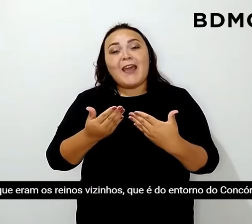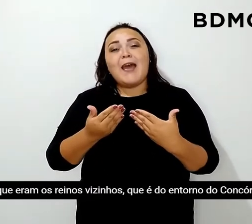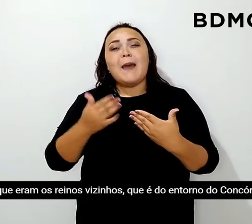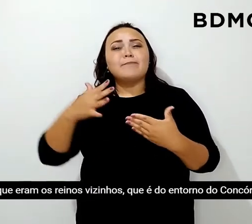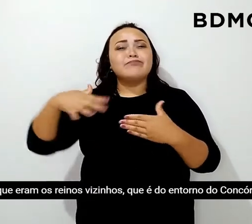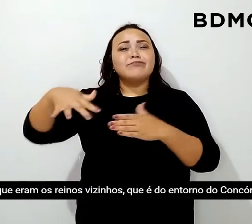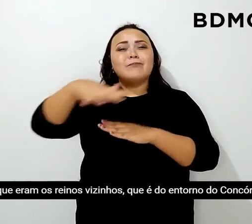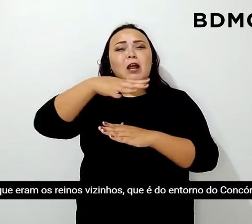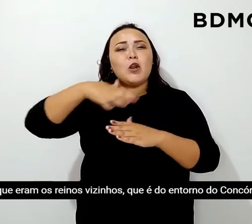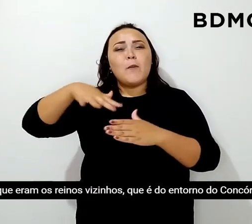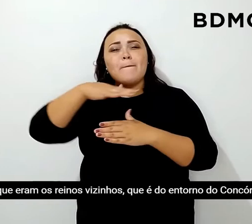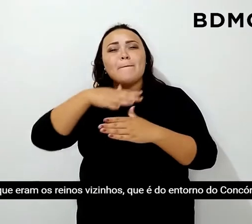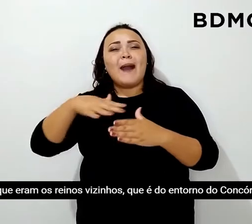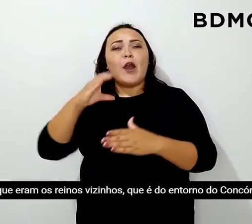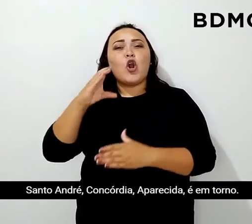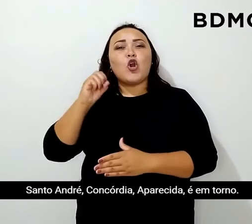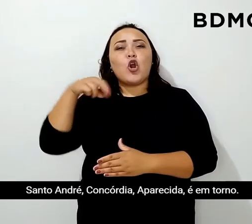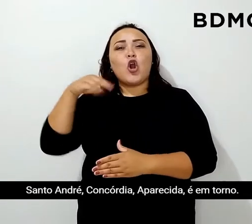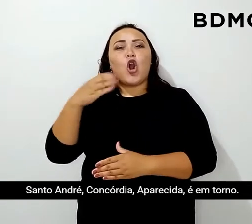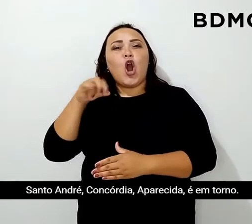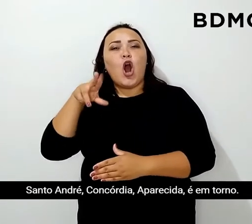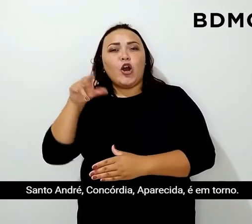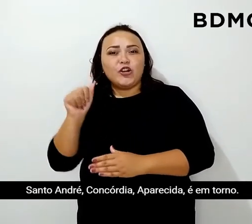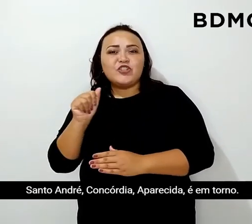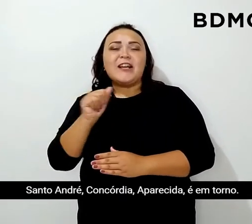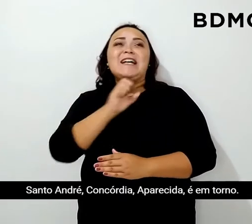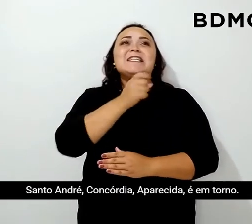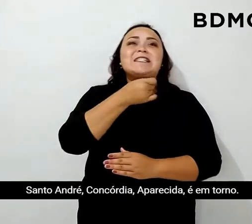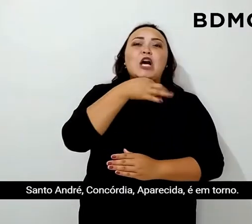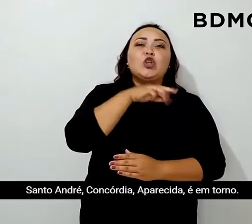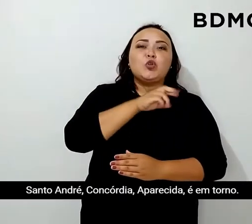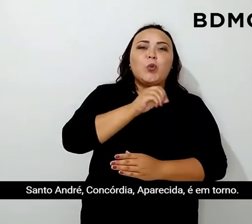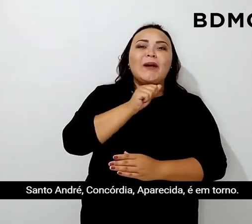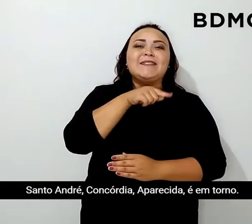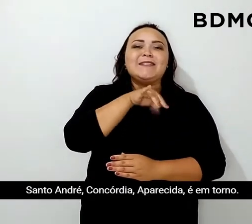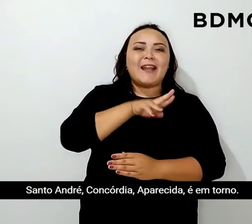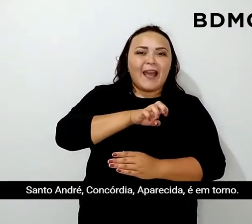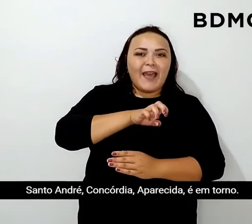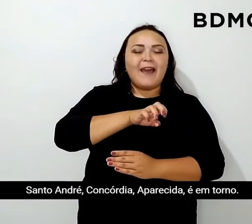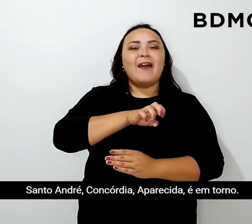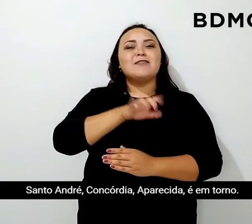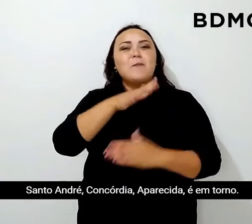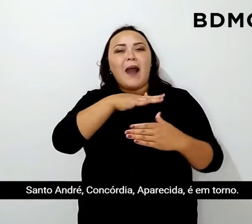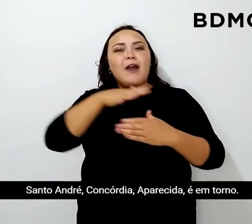que é do entorno do Concórdia. Santa André, Concórdia,